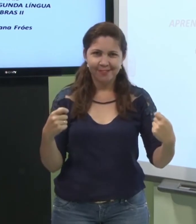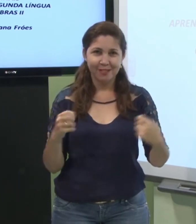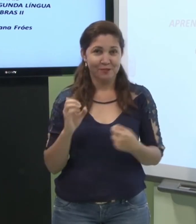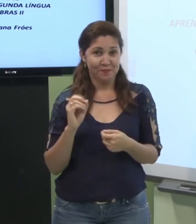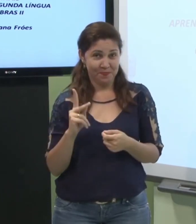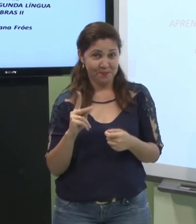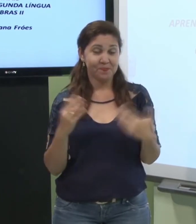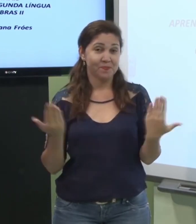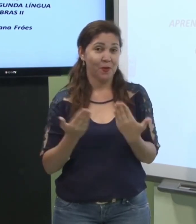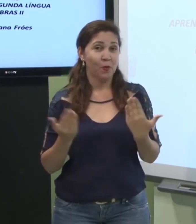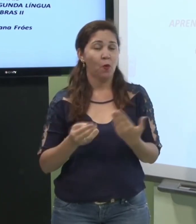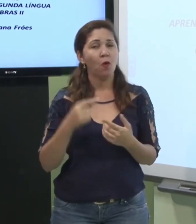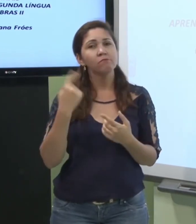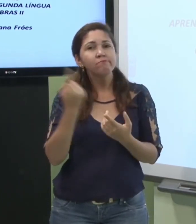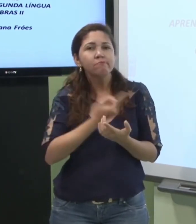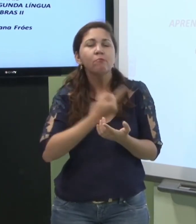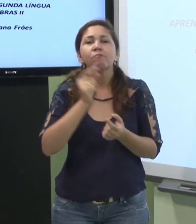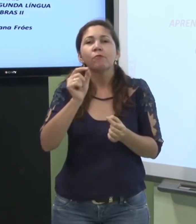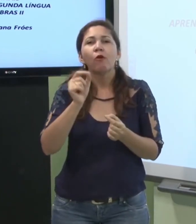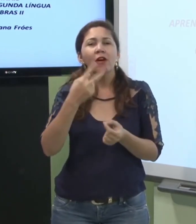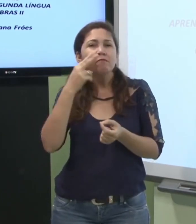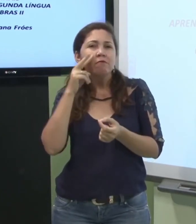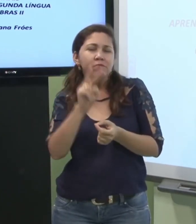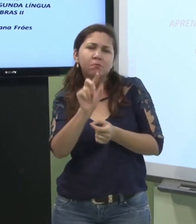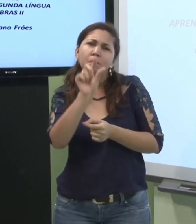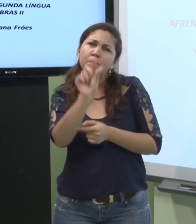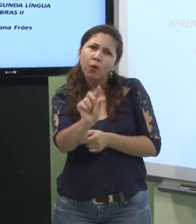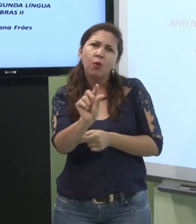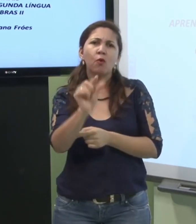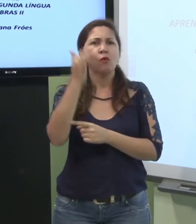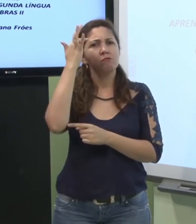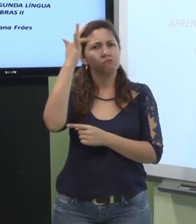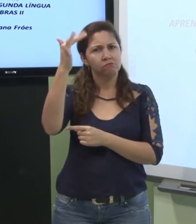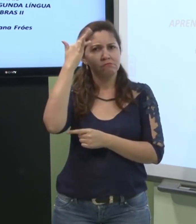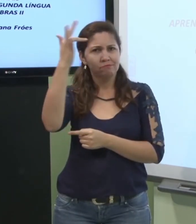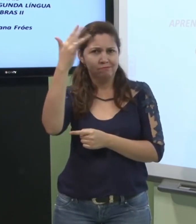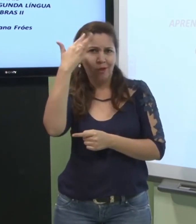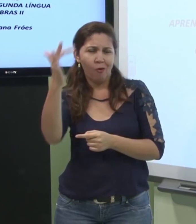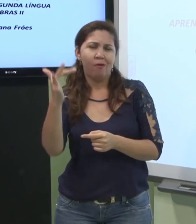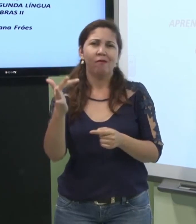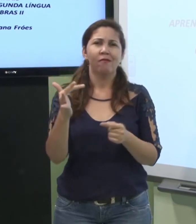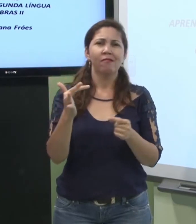sinais. Vocês irão ver um pouco de teoria